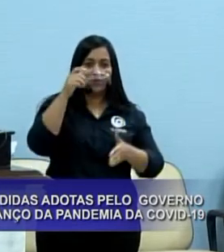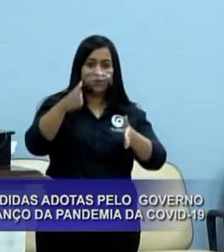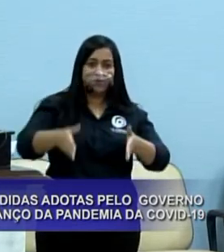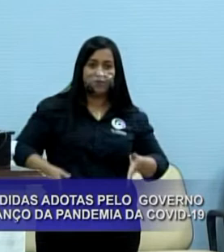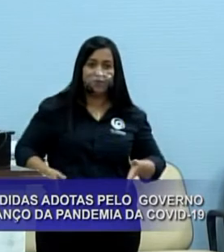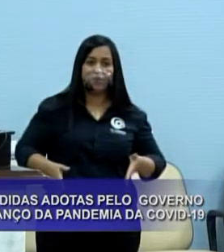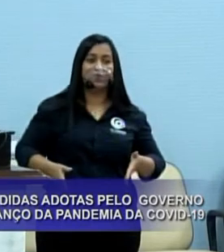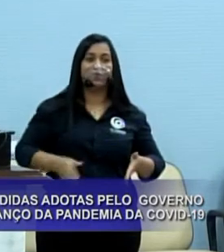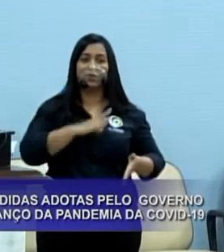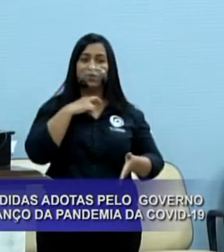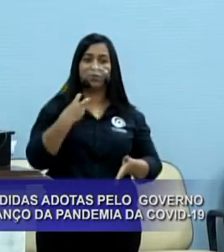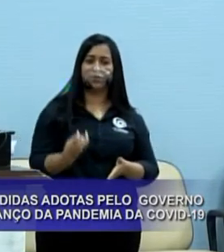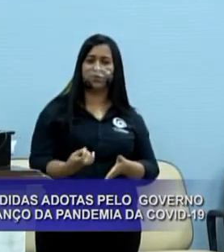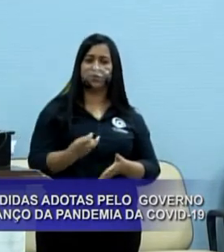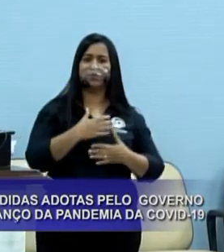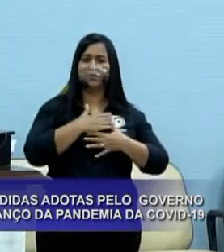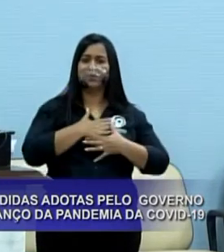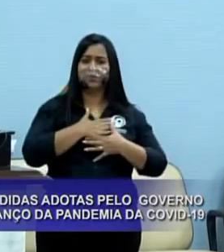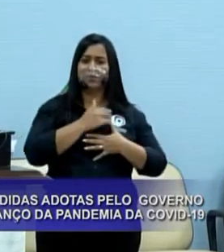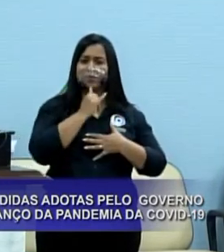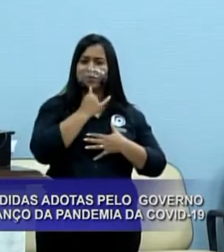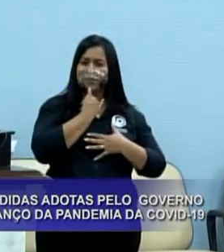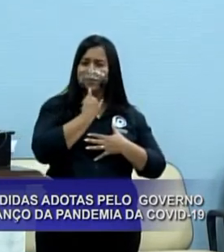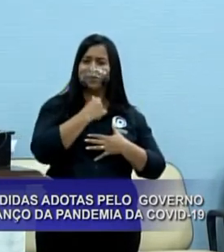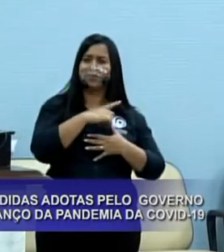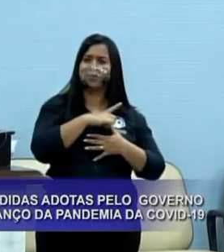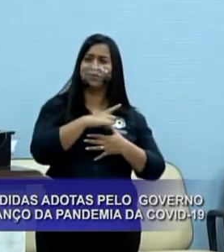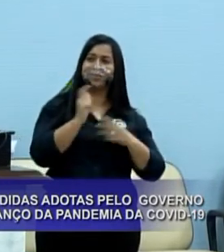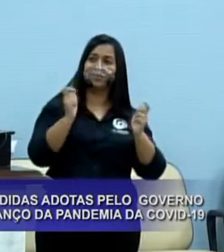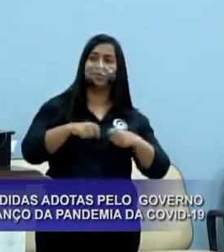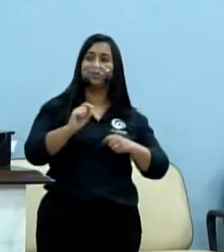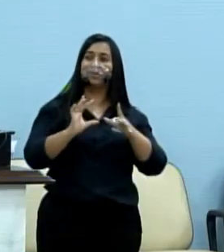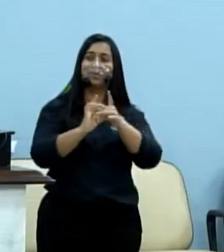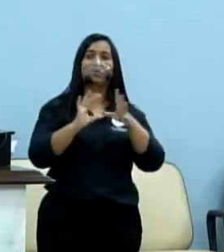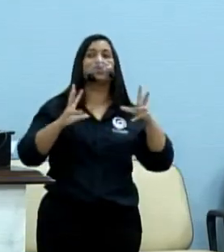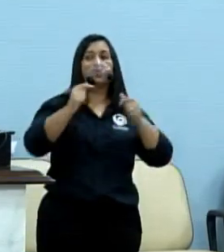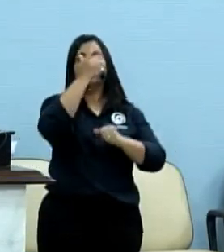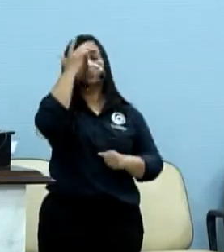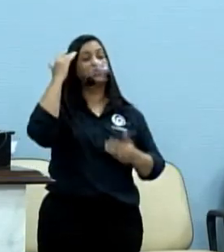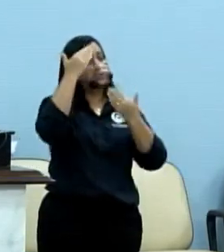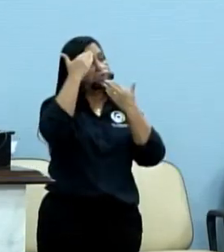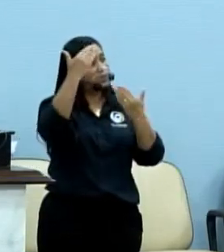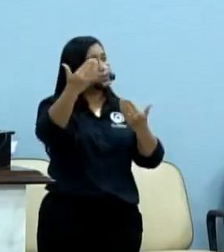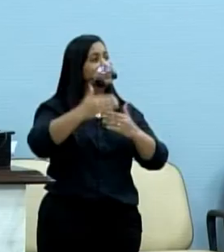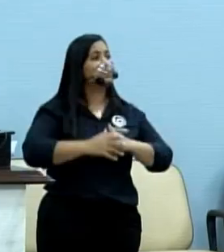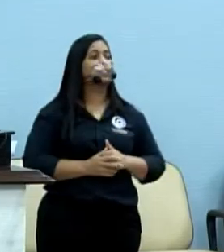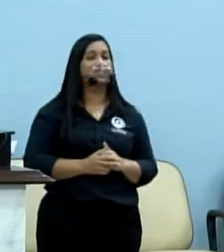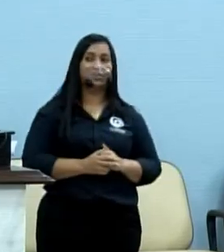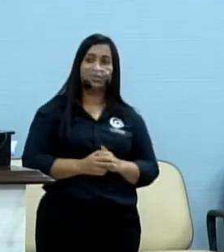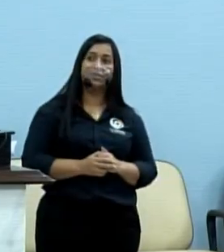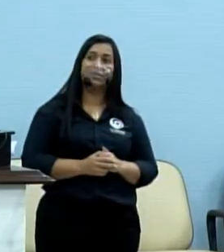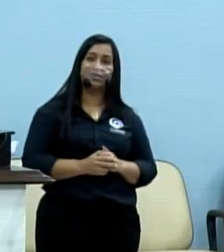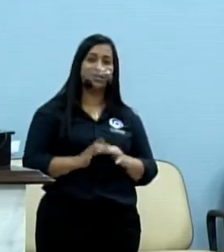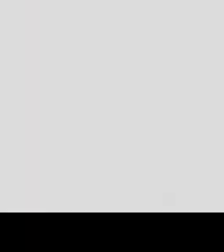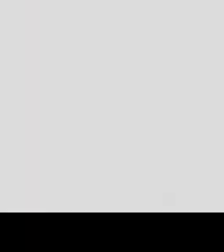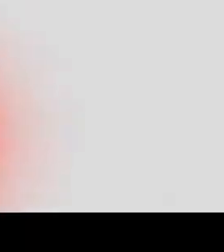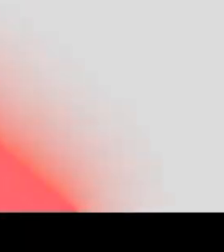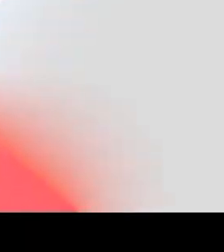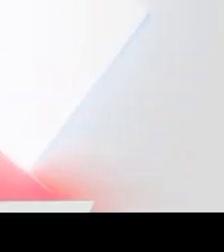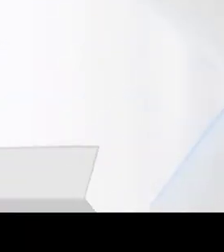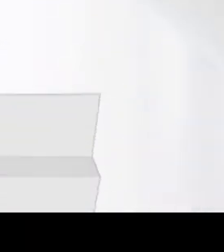não desejo isso para ninguém, mas isso só será possível com a união de todos. Muito obrigado e que Deus continue abençoando a todos nós.